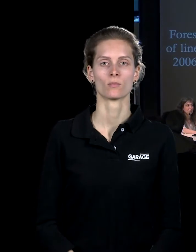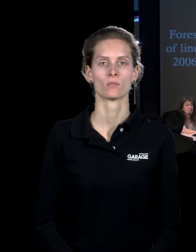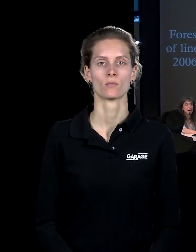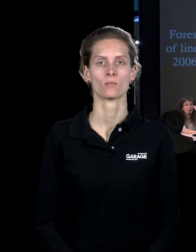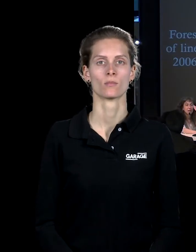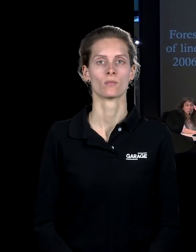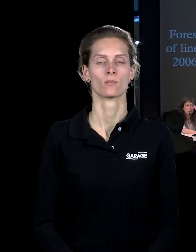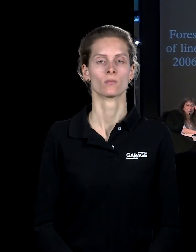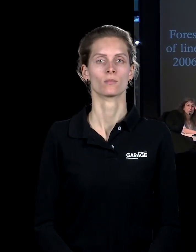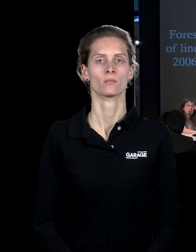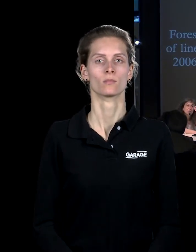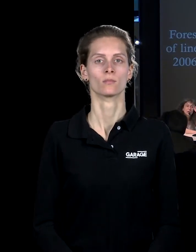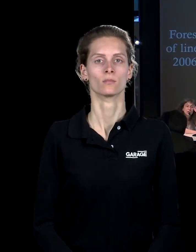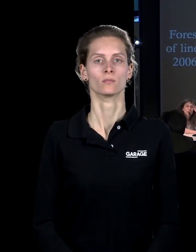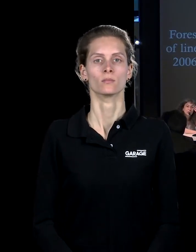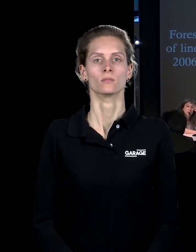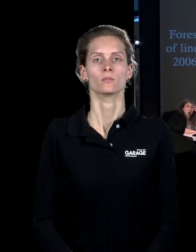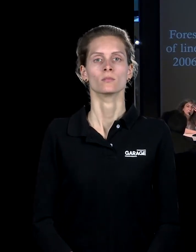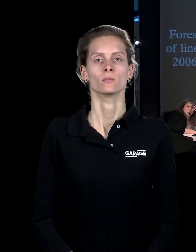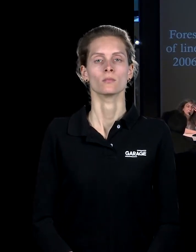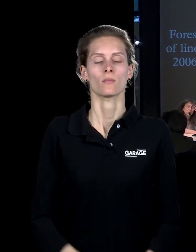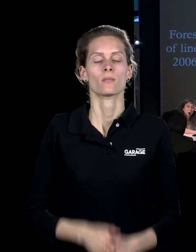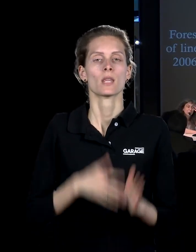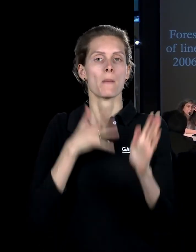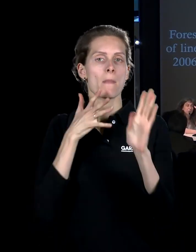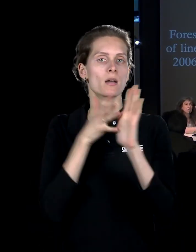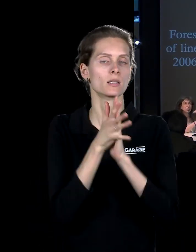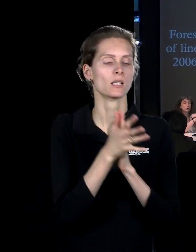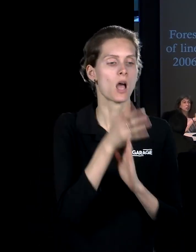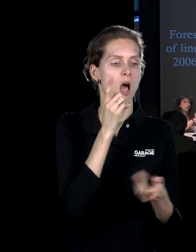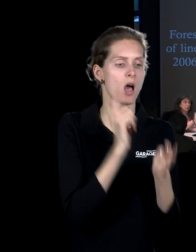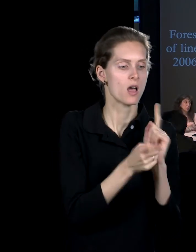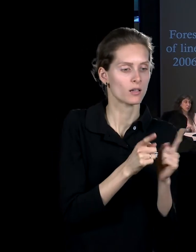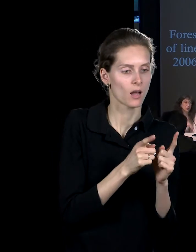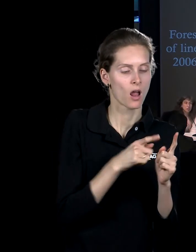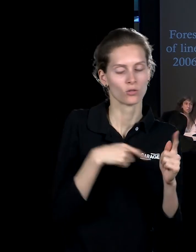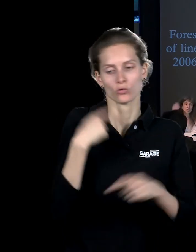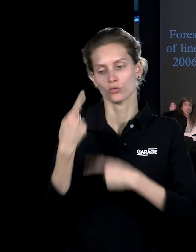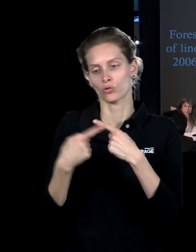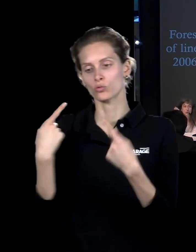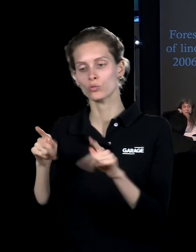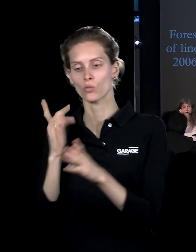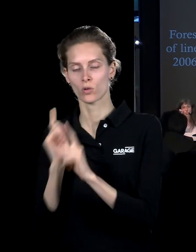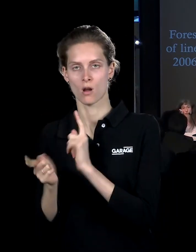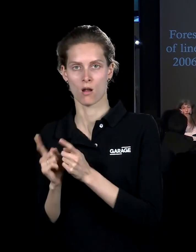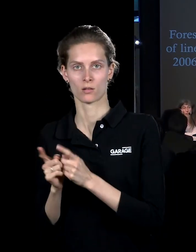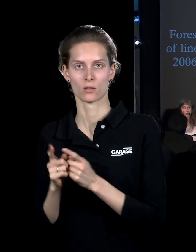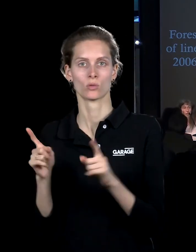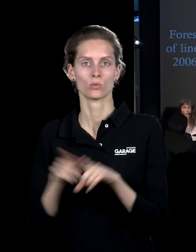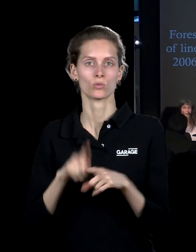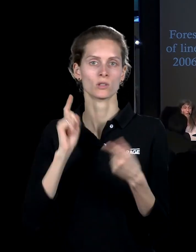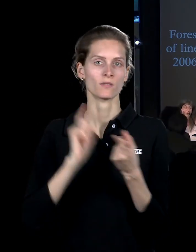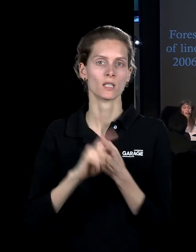Удвоение. Прорастание одной реальности сквозь другую. Один из проектов, который первый проект такого рода, тоже связанный с историей